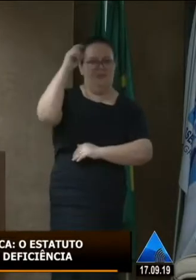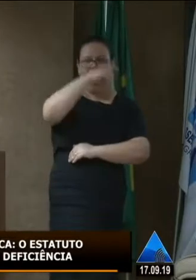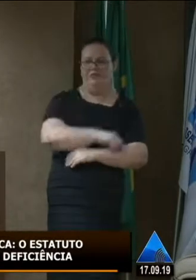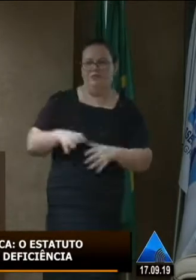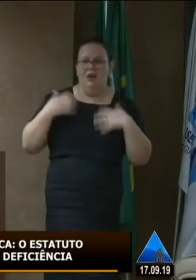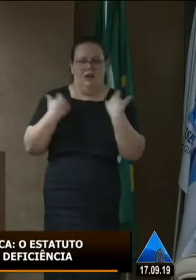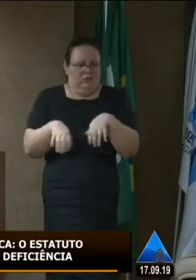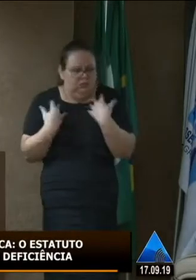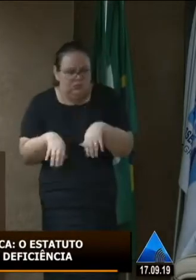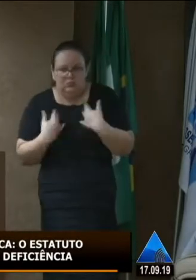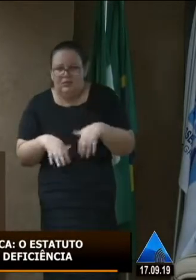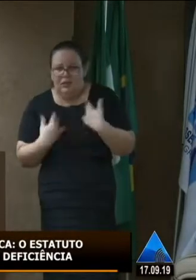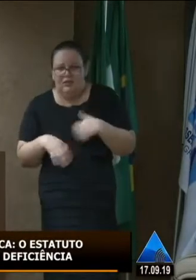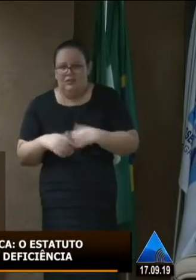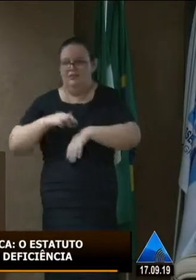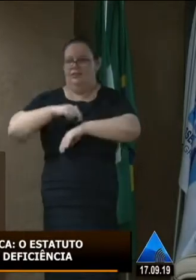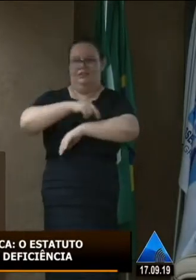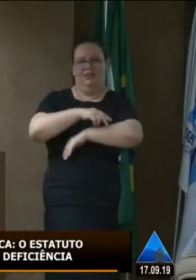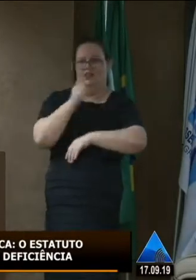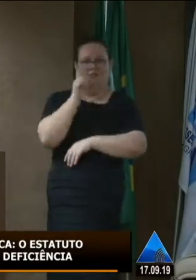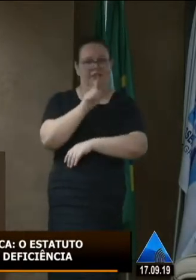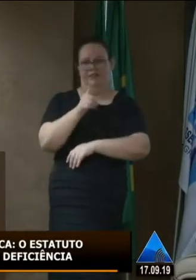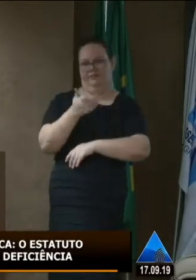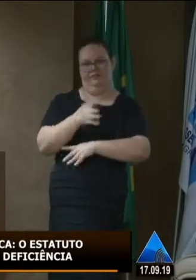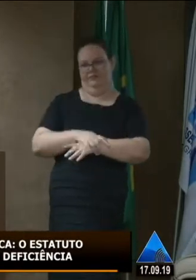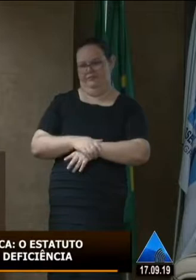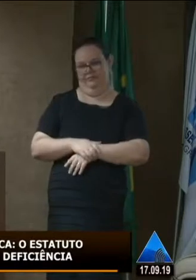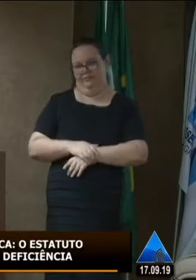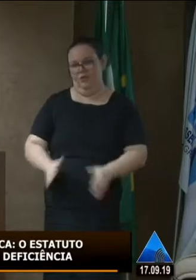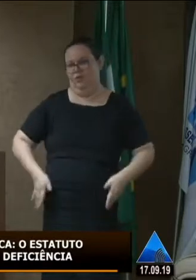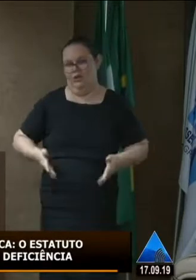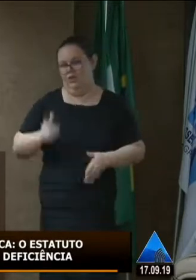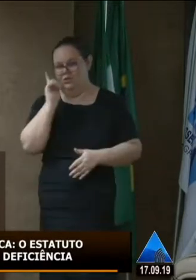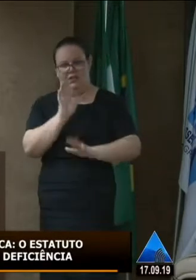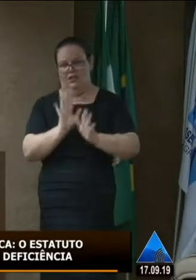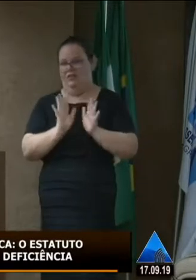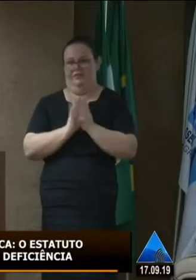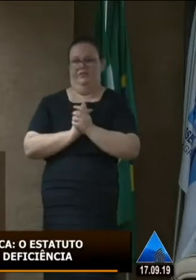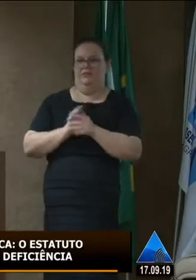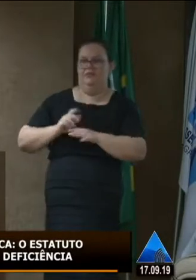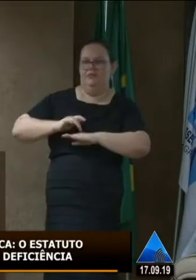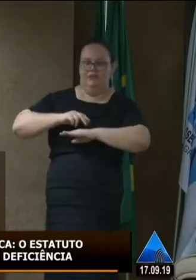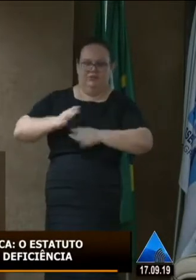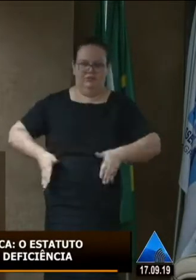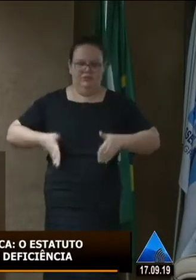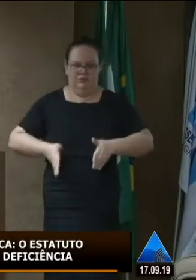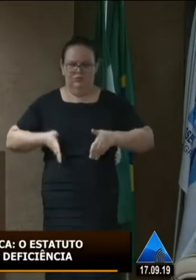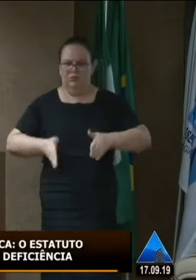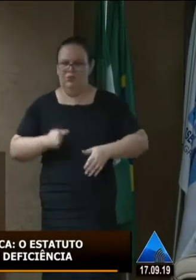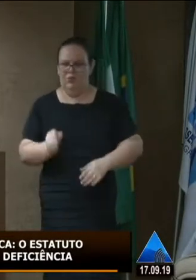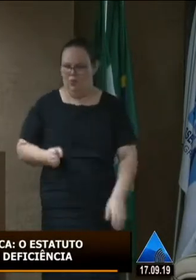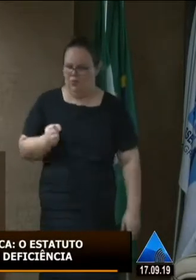desespero você andar eu acho que o cadeirante não consegue não tem a pessoa que vai com uma